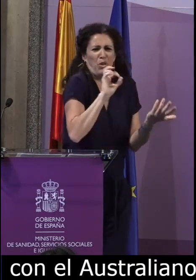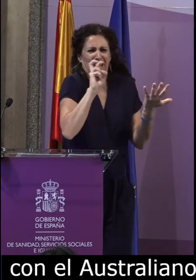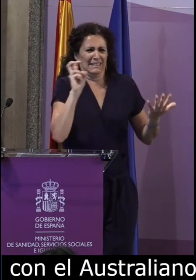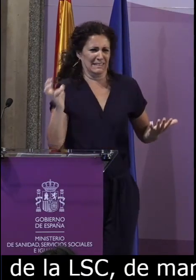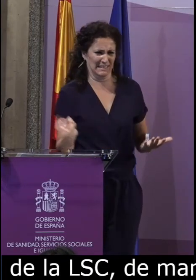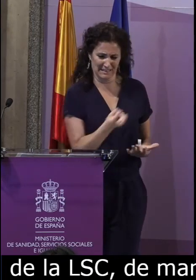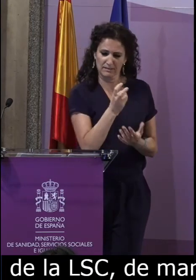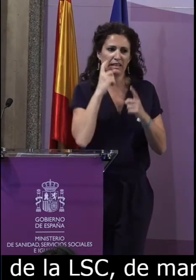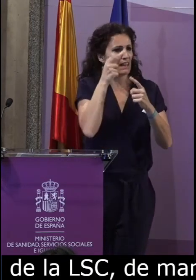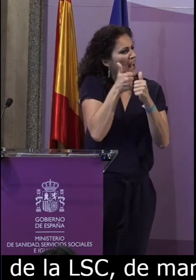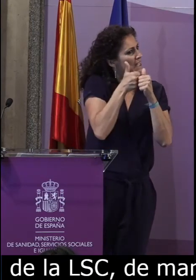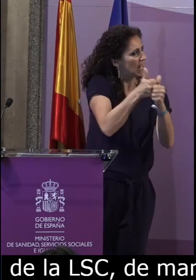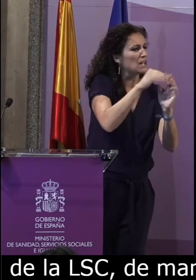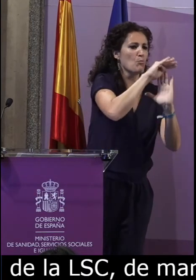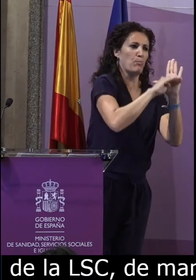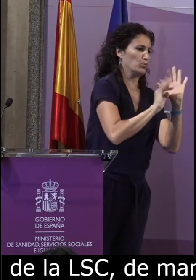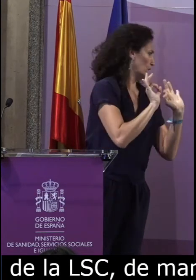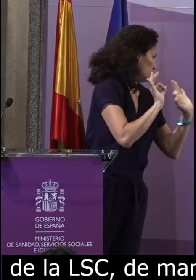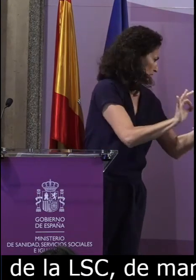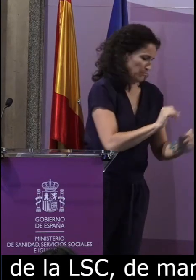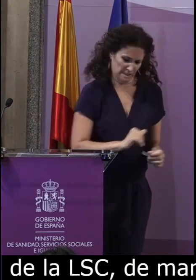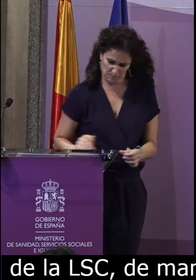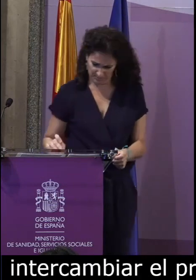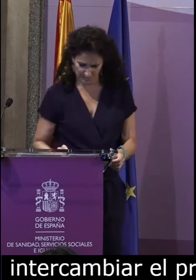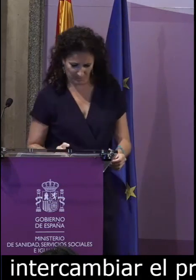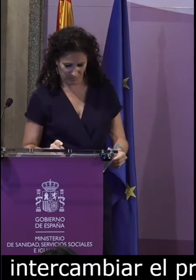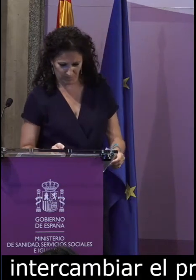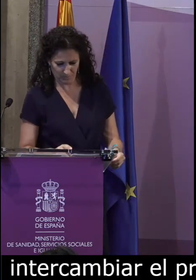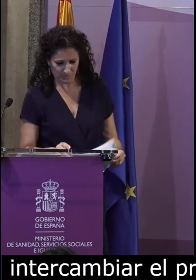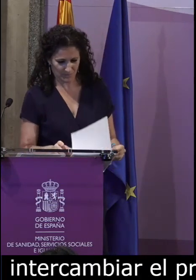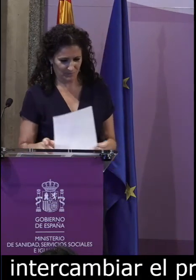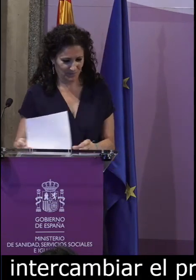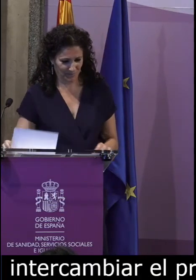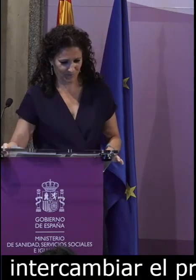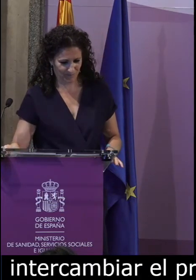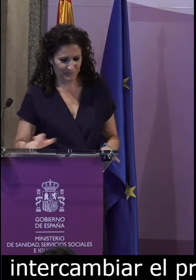poder realizar comparaciones, investigaciones más allá de nuestras fronteras.